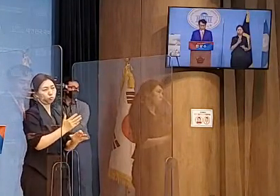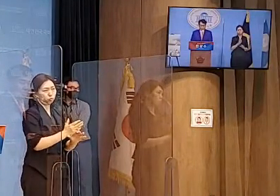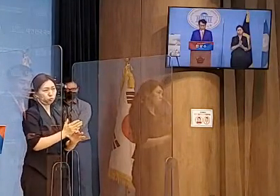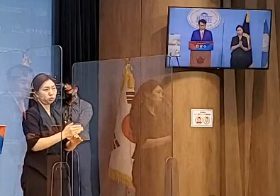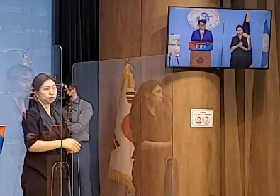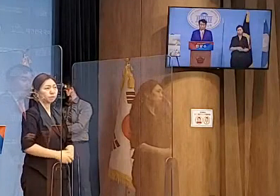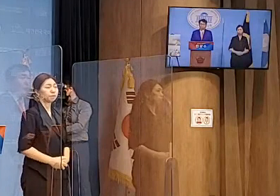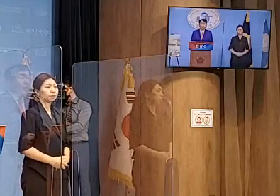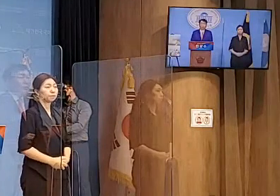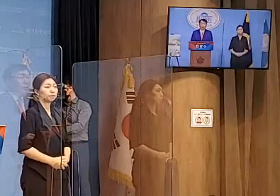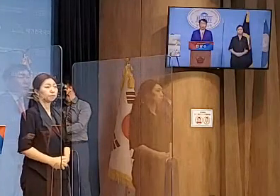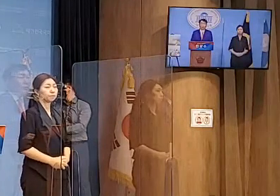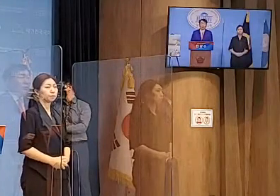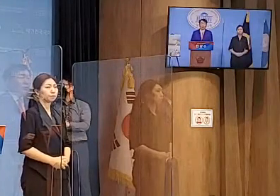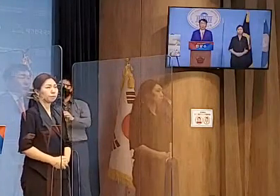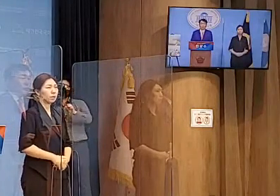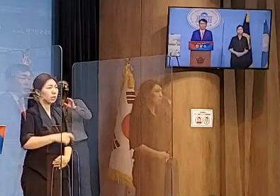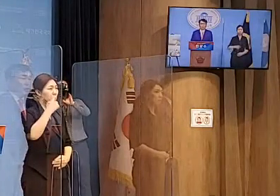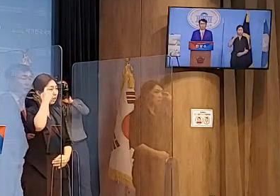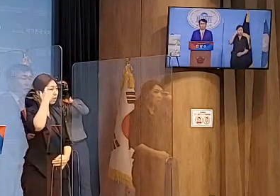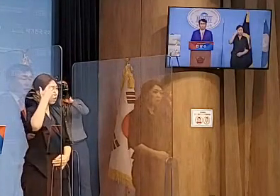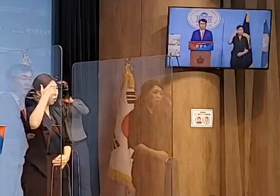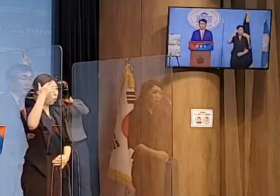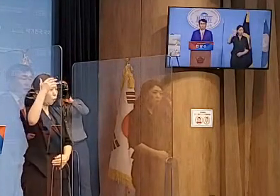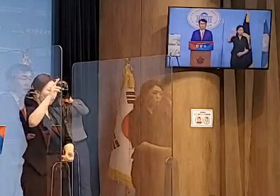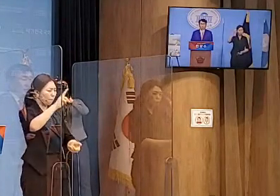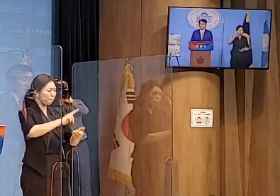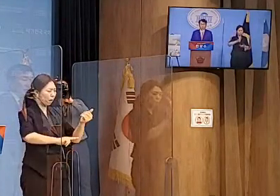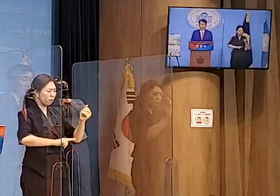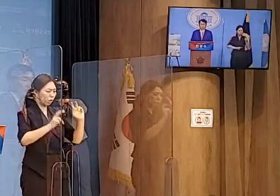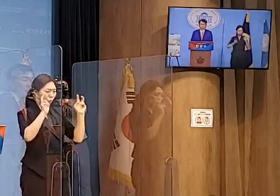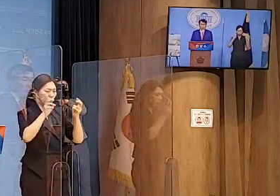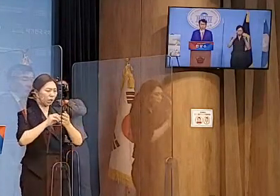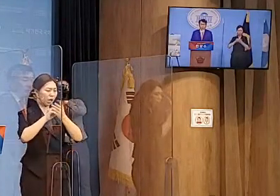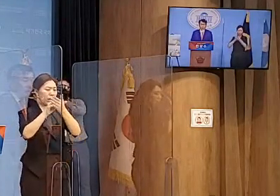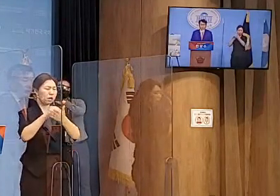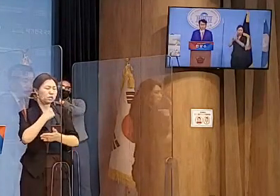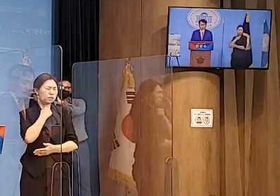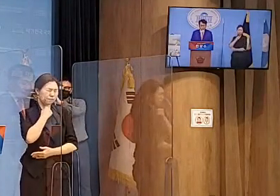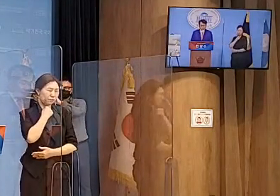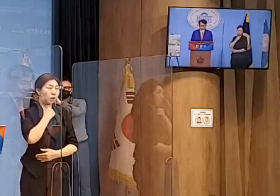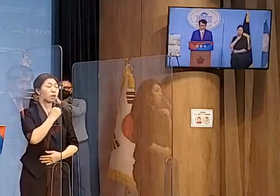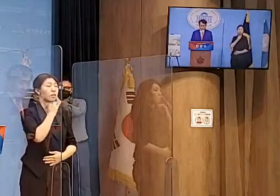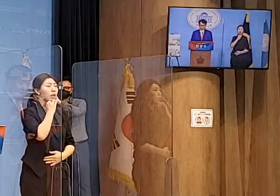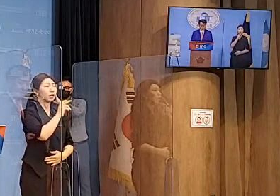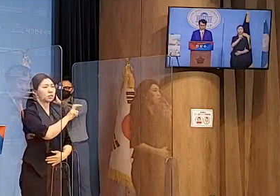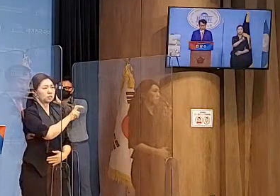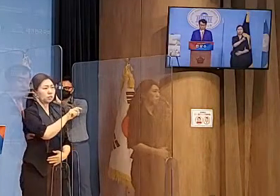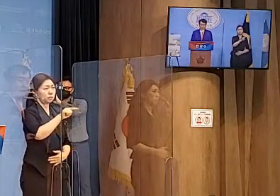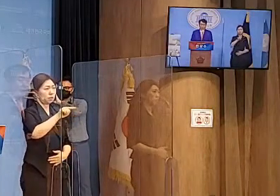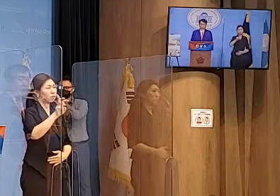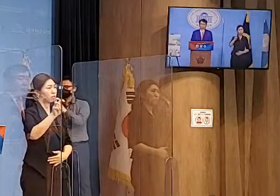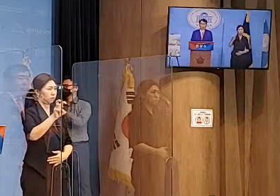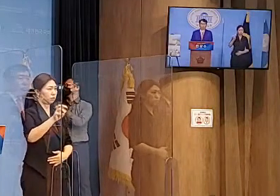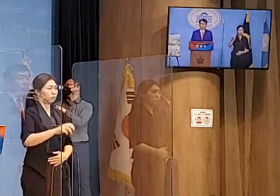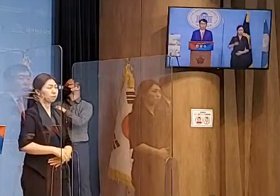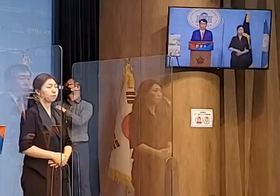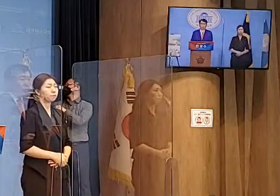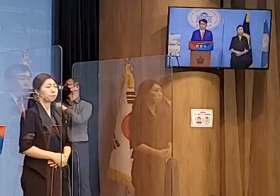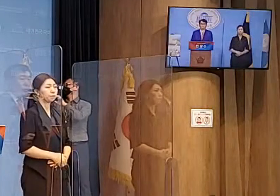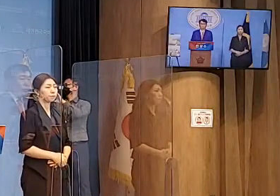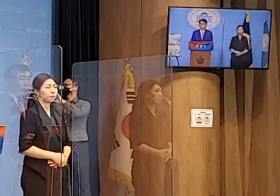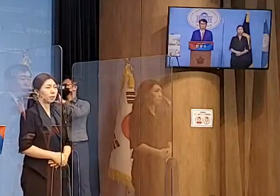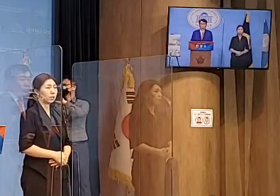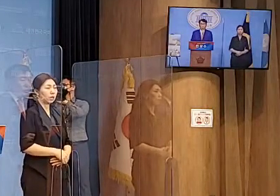영어를 팔아서라도 취직하고 싶다는 2030 세대. 40년을